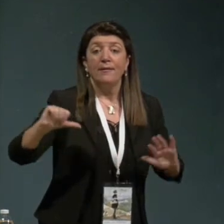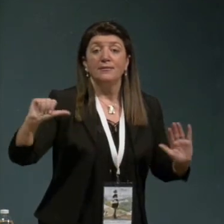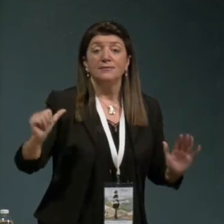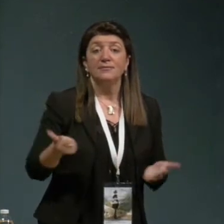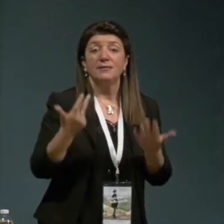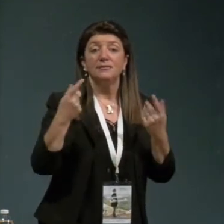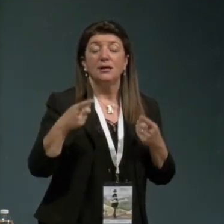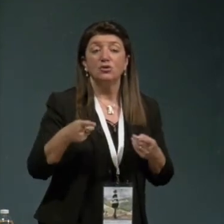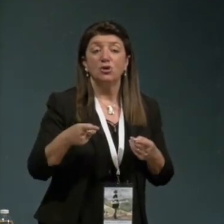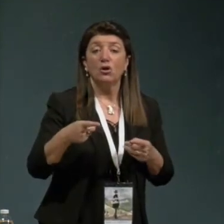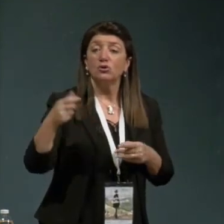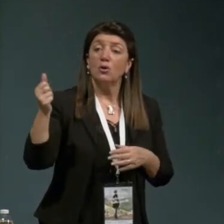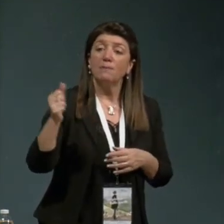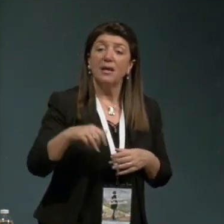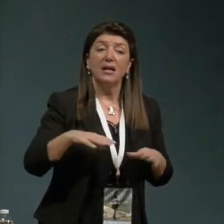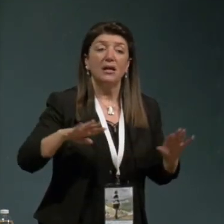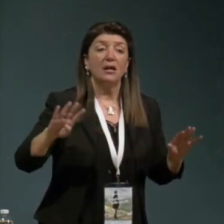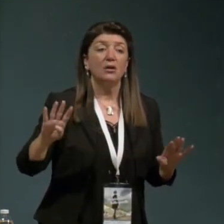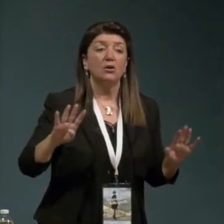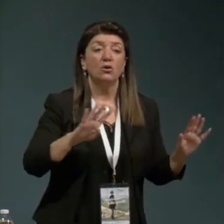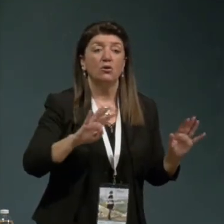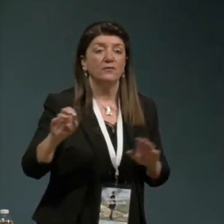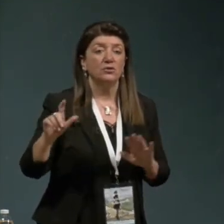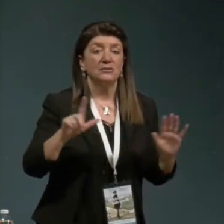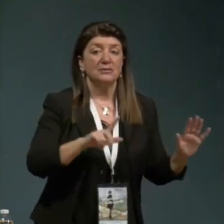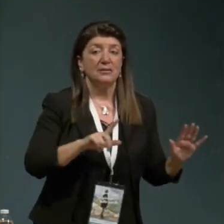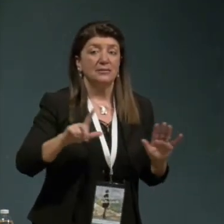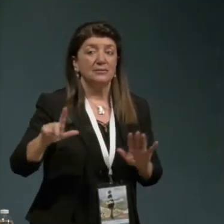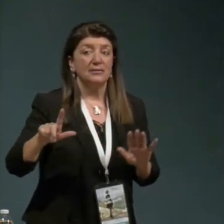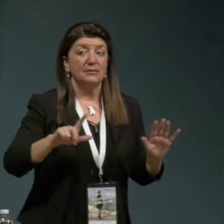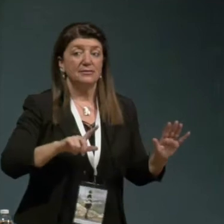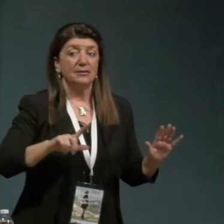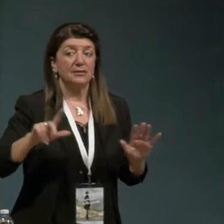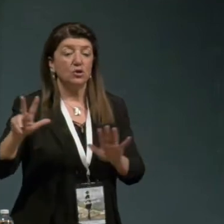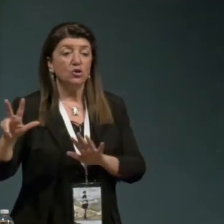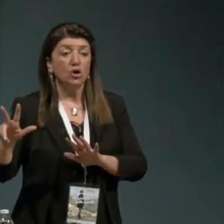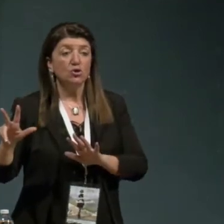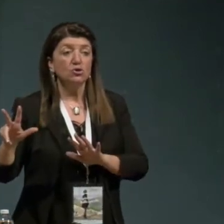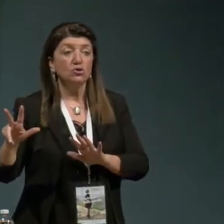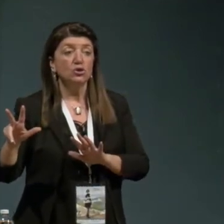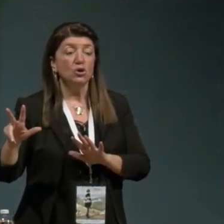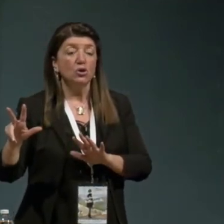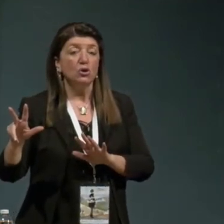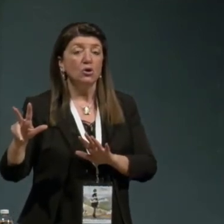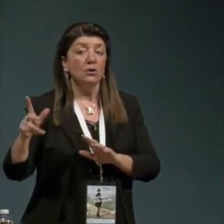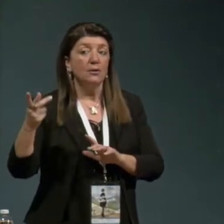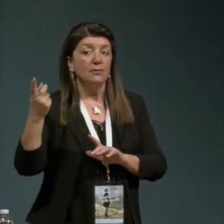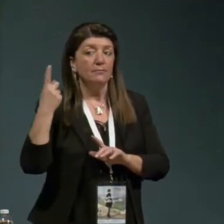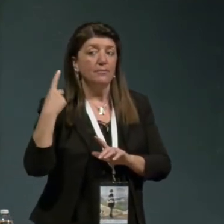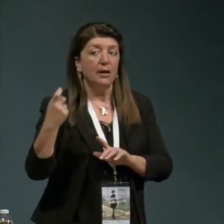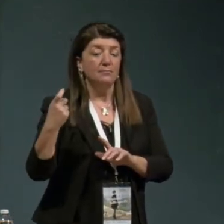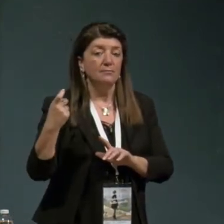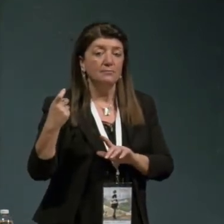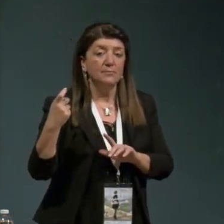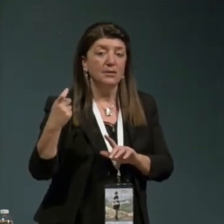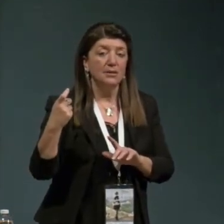1977 78 si disintegra questa